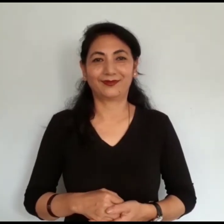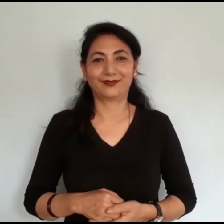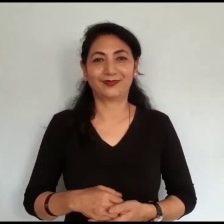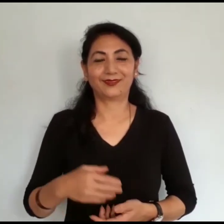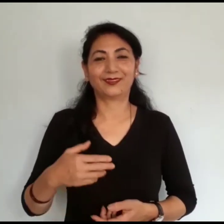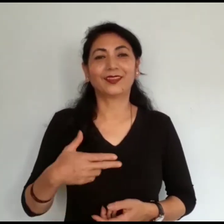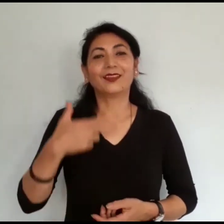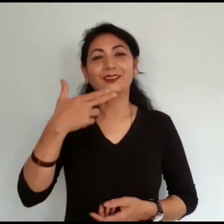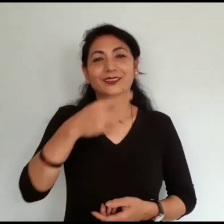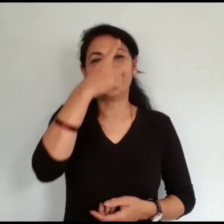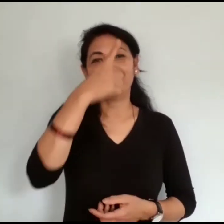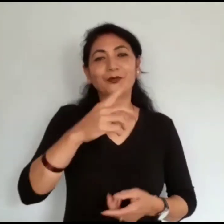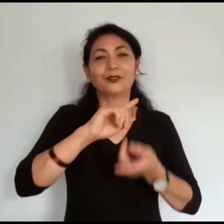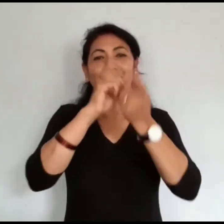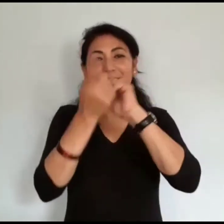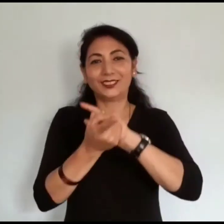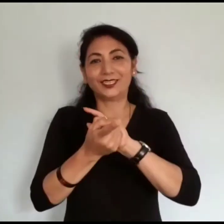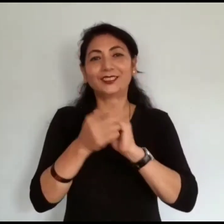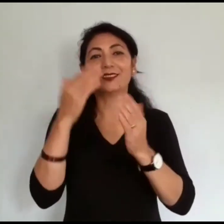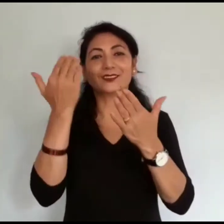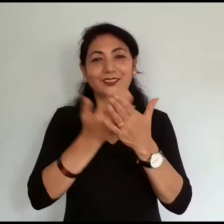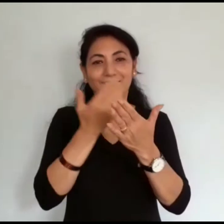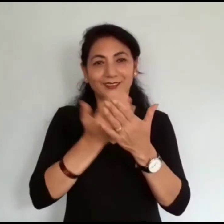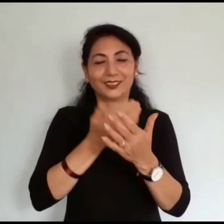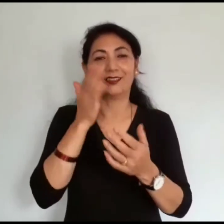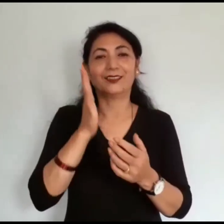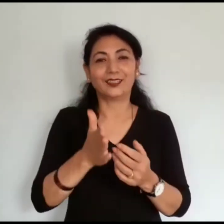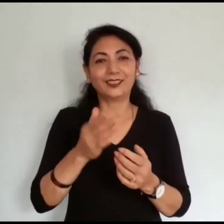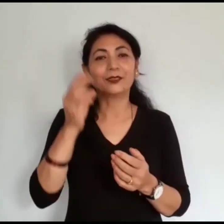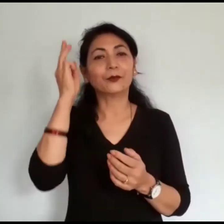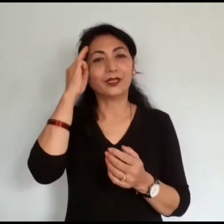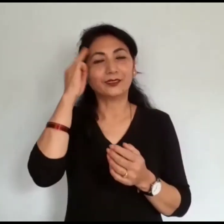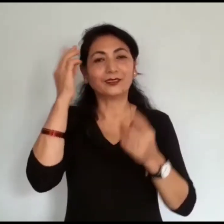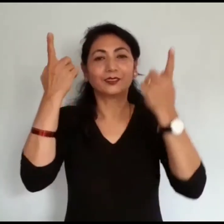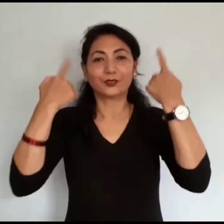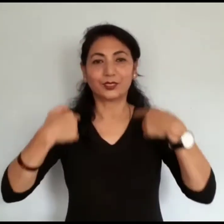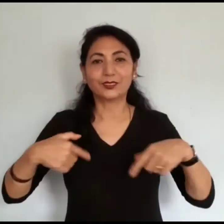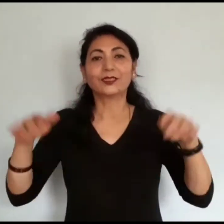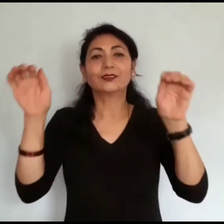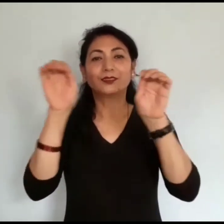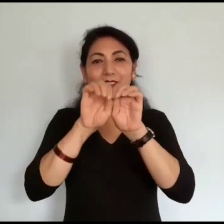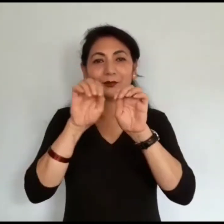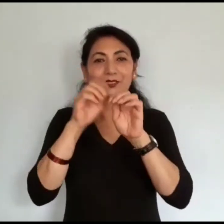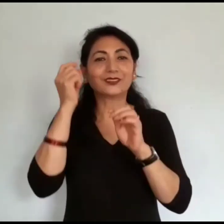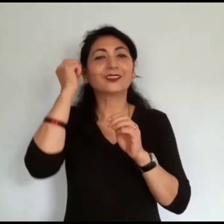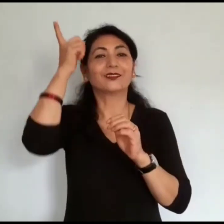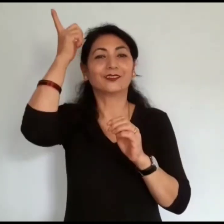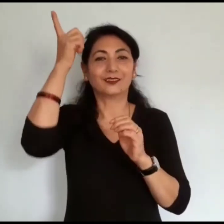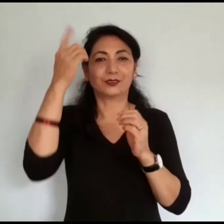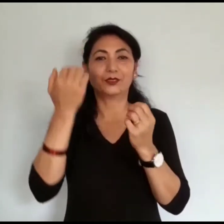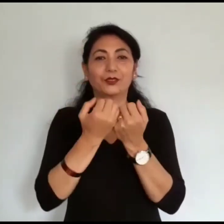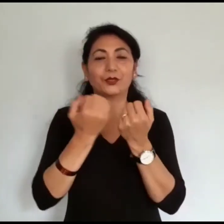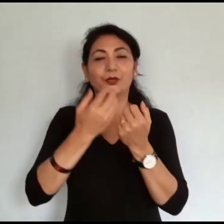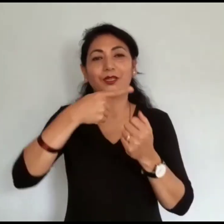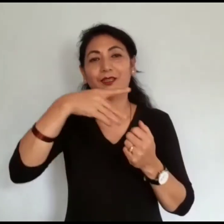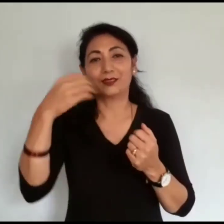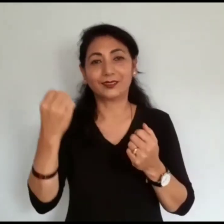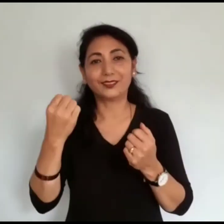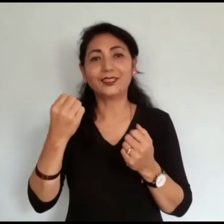चैन फर चैन चैन ले मैनसिक स्वास्ते समंधी जन चेतना जगाउन को लागी